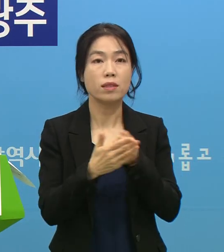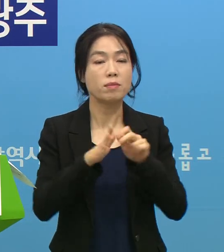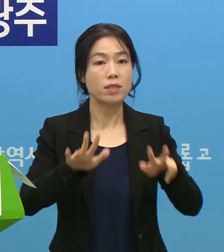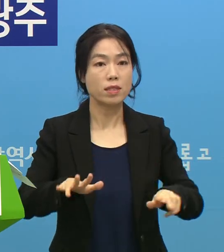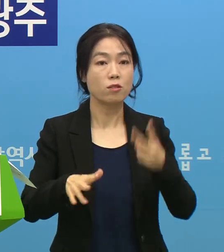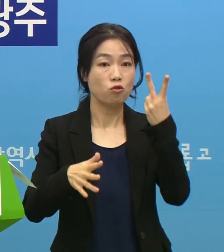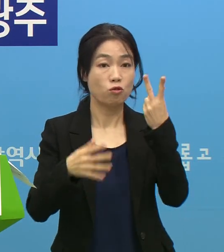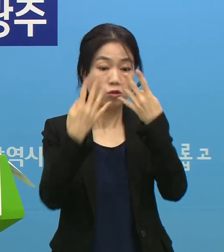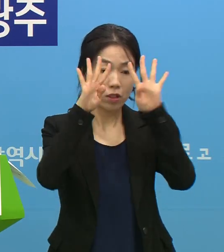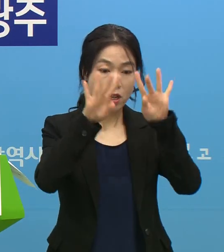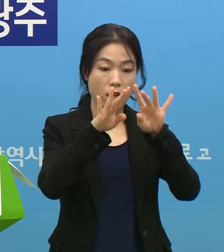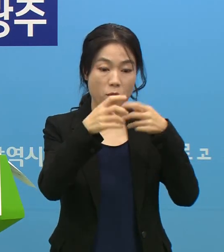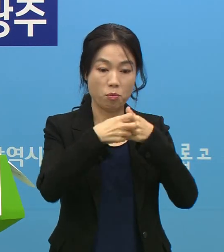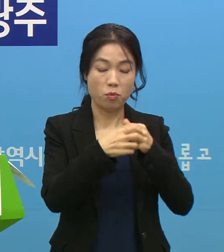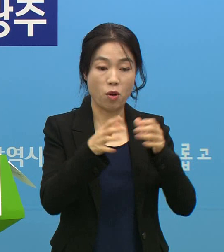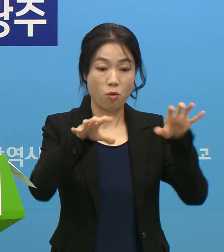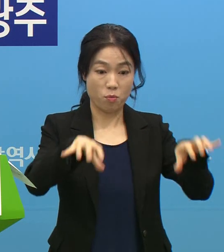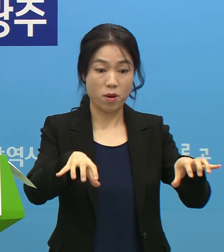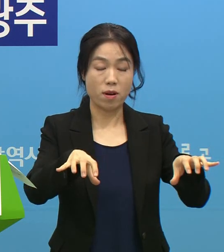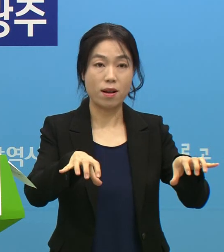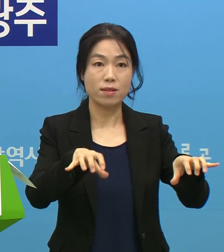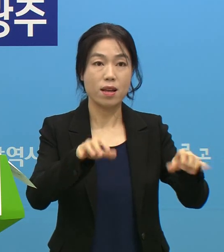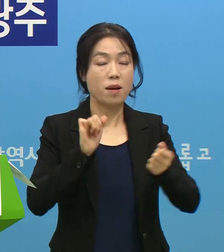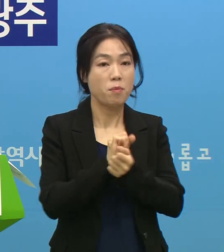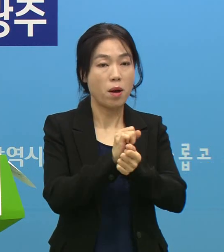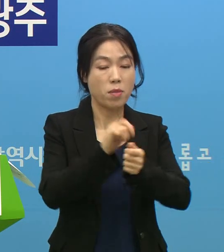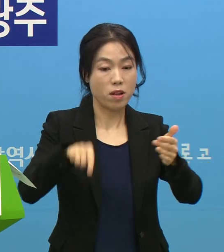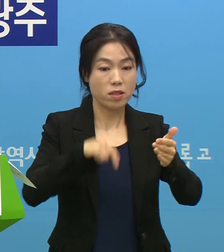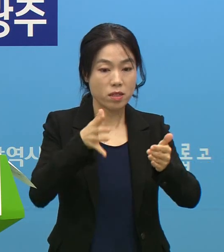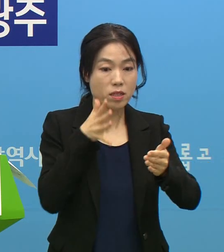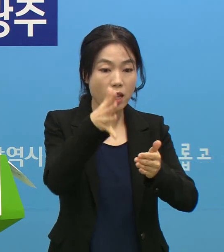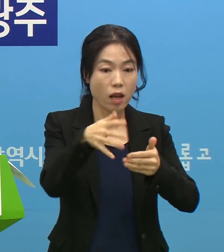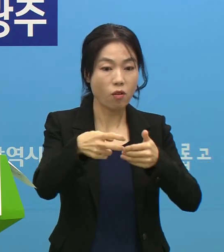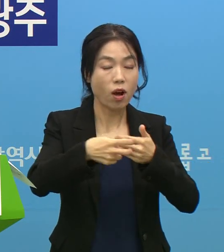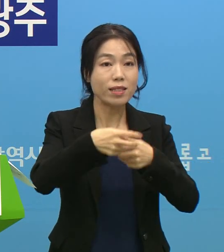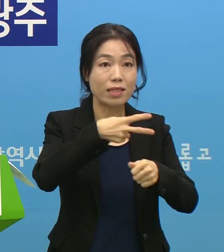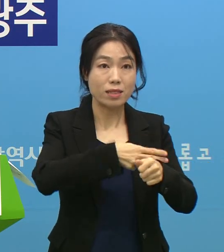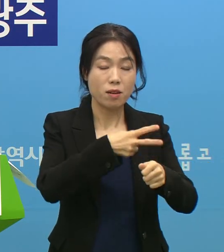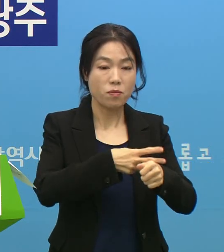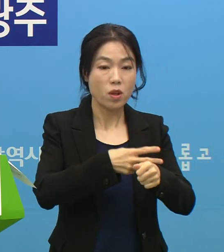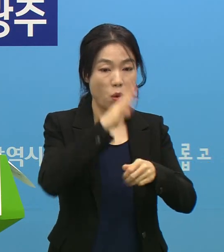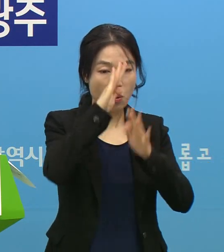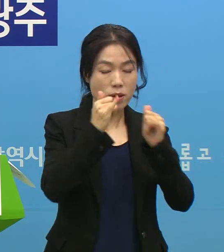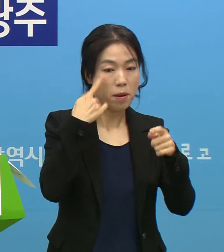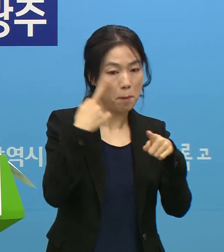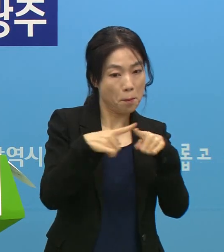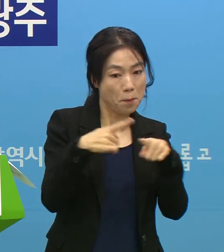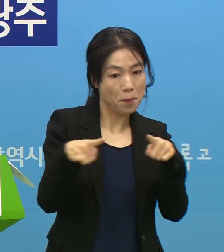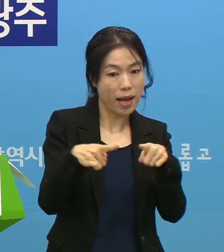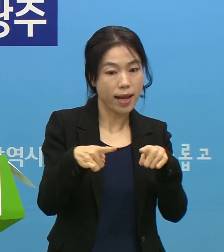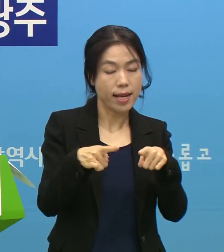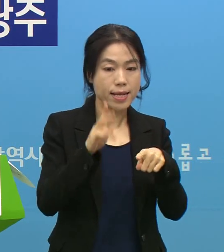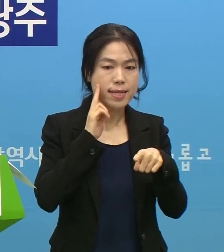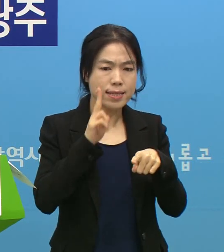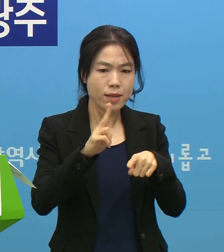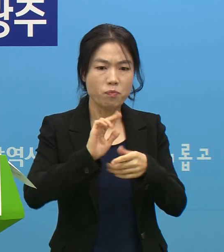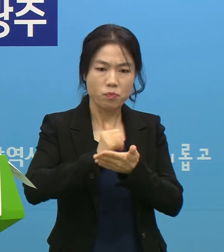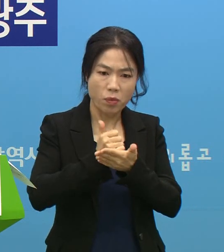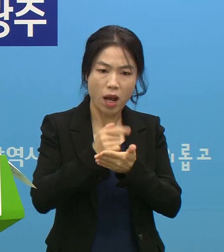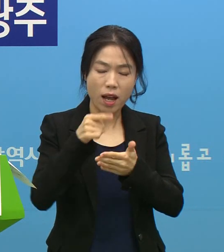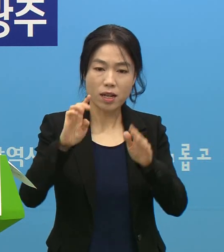그래서 지금 양 대학병원의 감염내과 선생님들께서 환자에 대한 평가들을 통해서 중등증을 보고 있는 빅고을